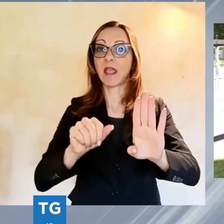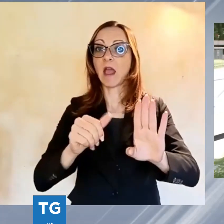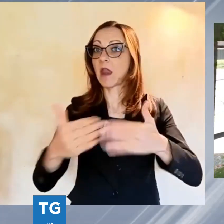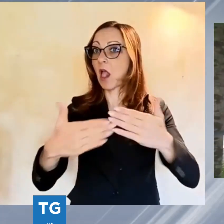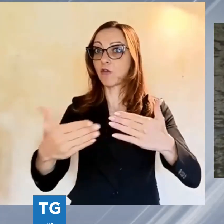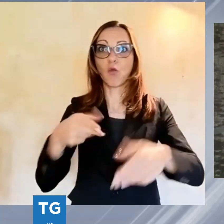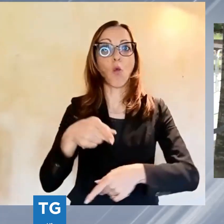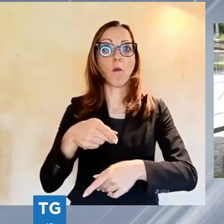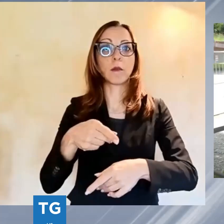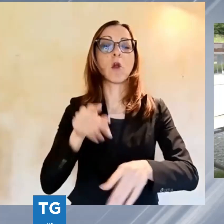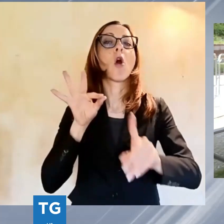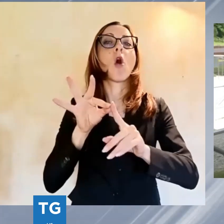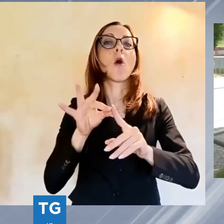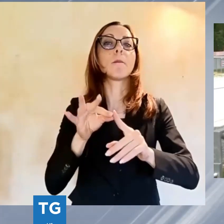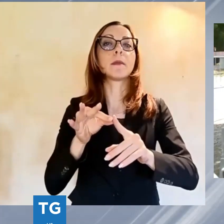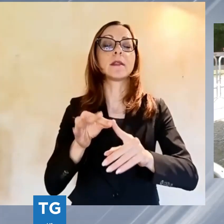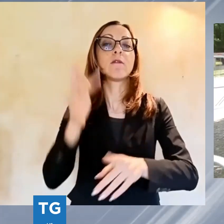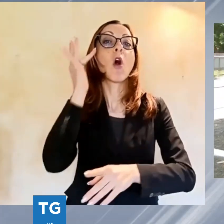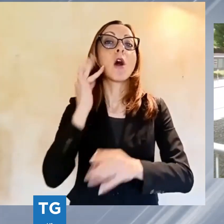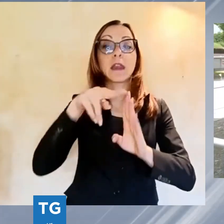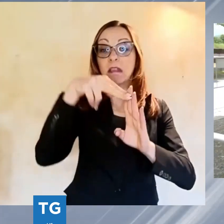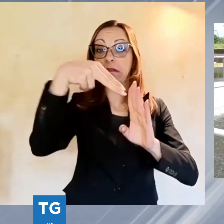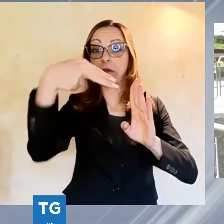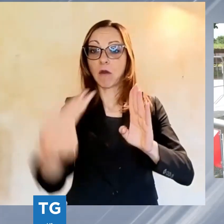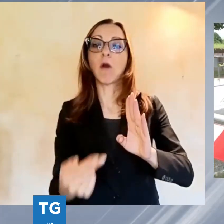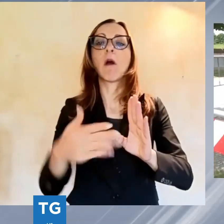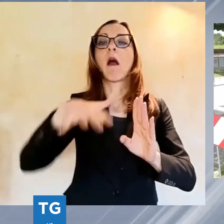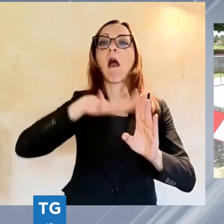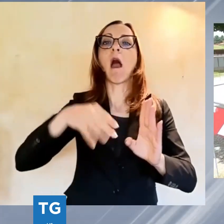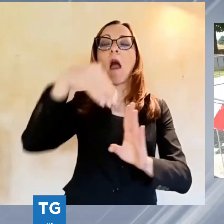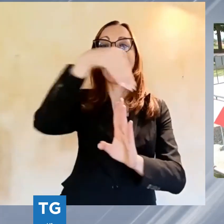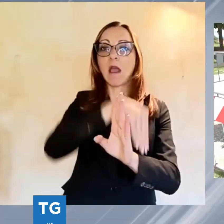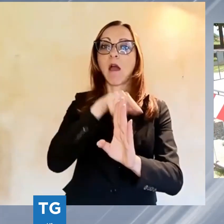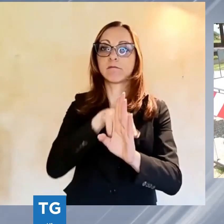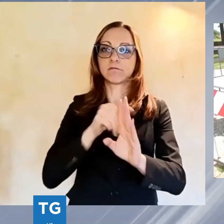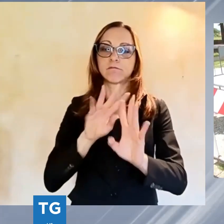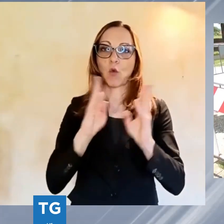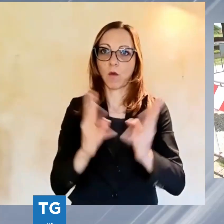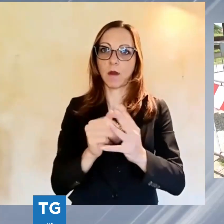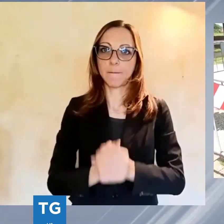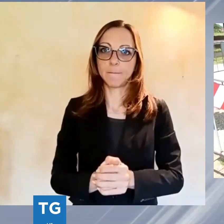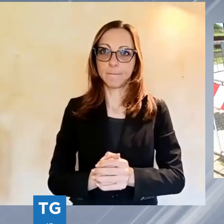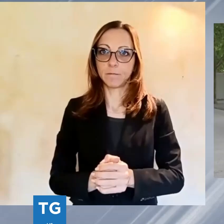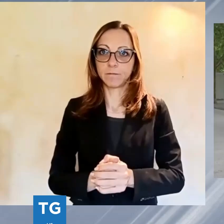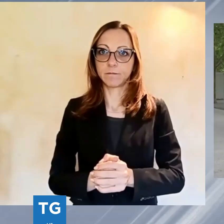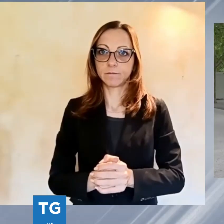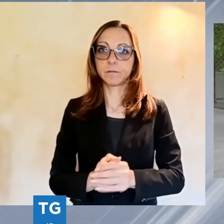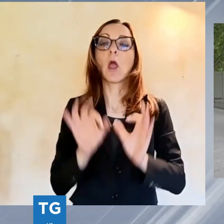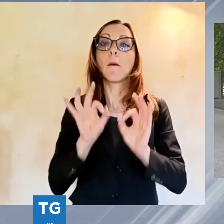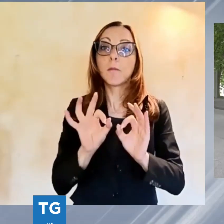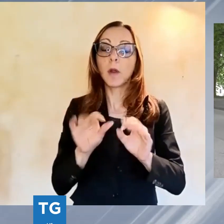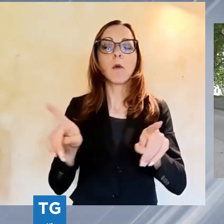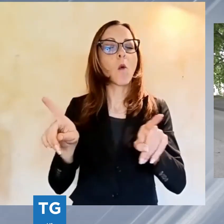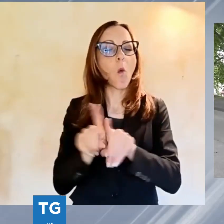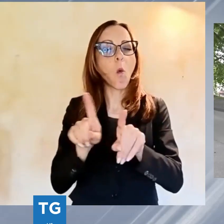pericolo di eventuali cadute dal versante interno del monumento. Verranno installate con la stessa funzione anche sulla cortina tra il Caffè